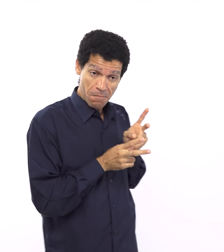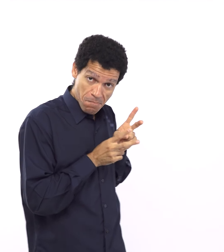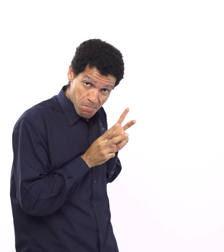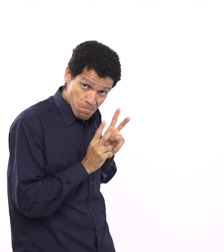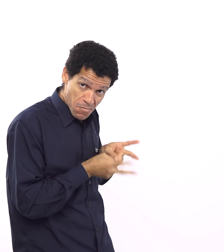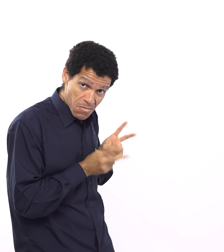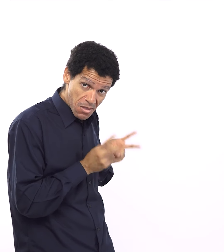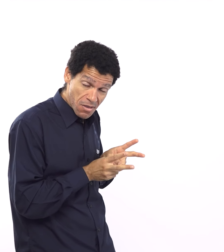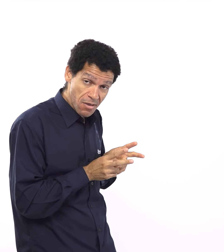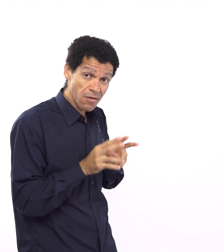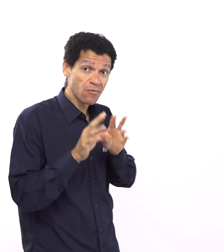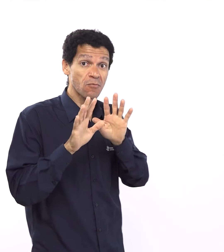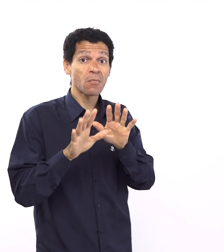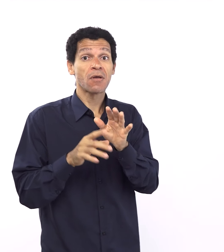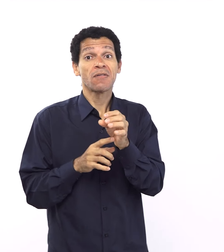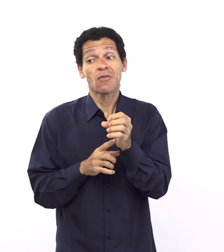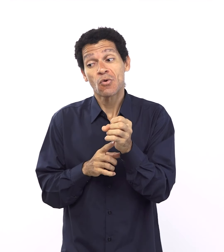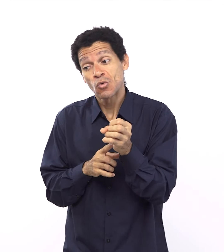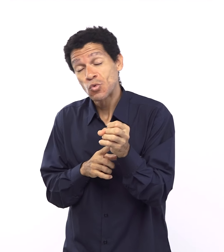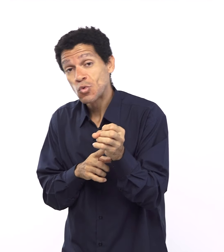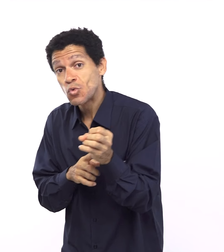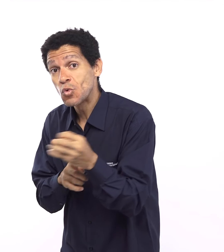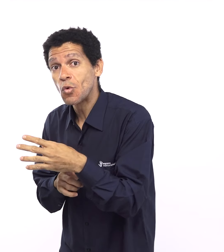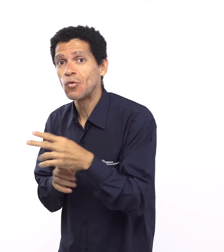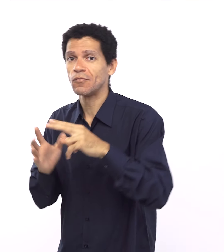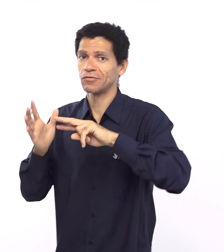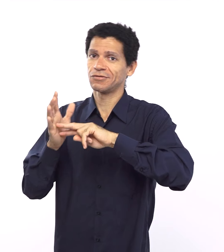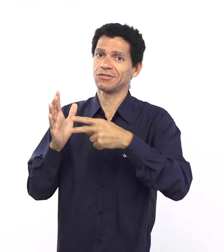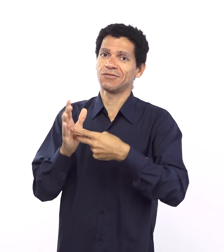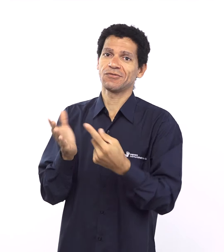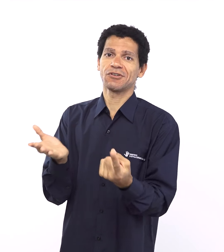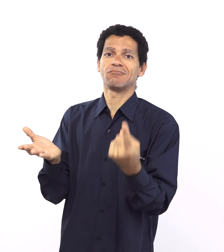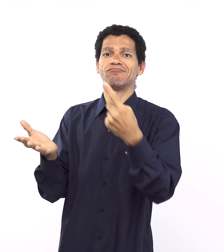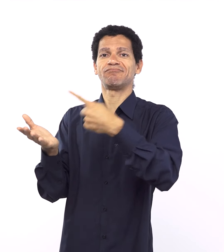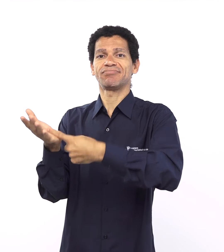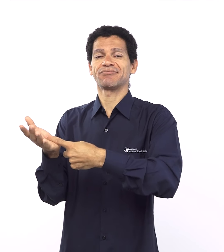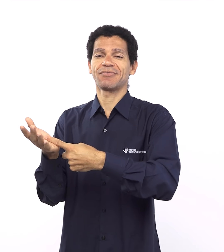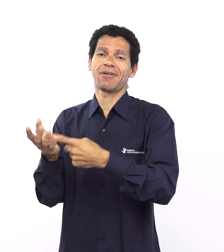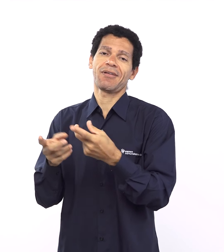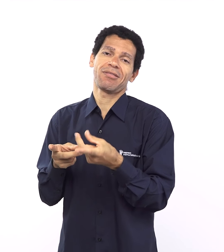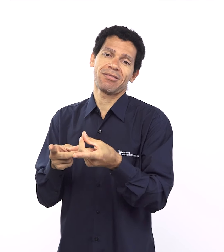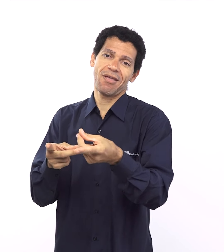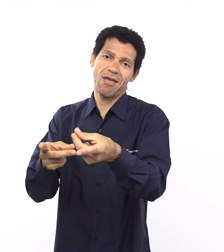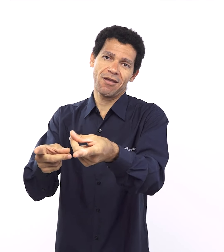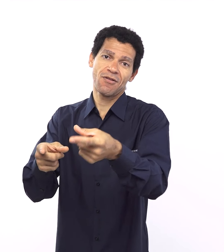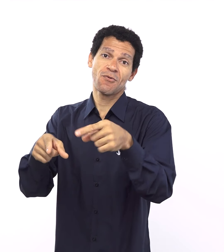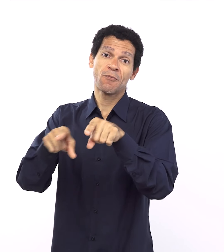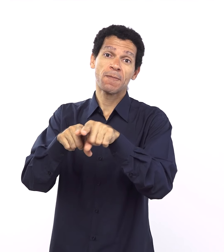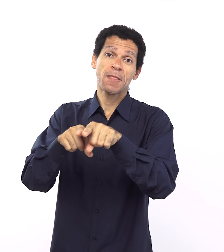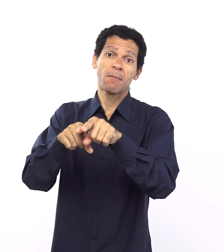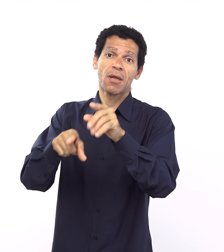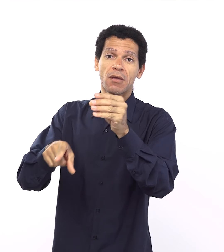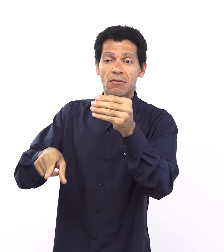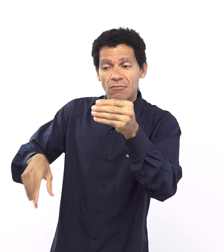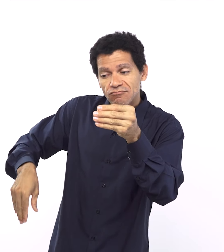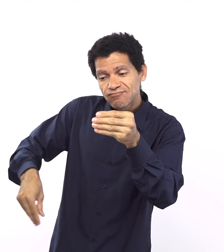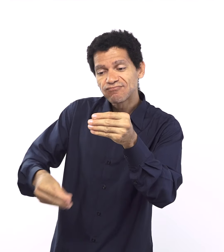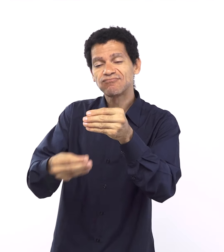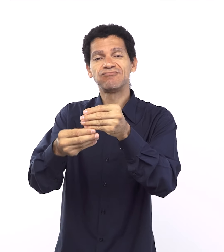e não significa que Israel ou pessoas não viveram essa realidade de um coração circuncidado e etc mas